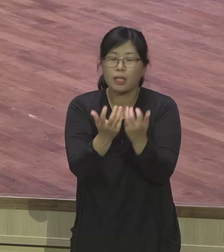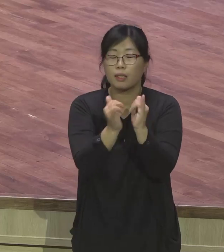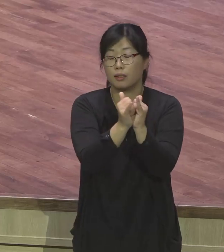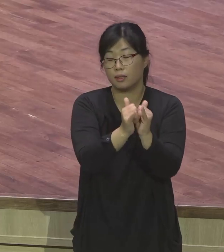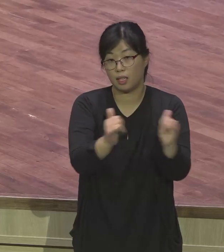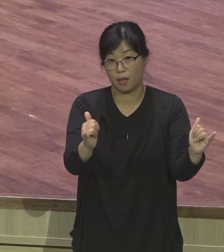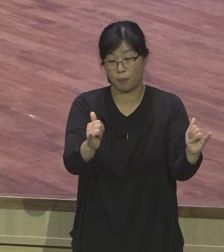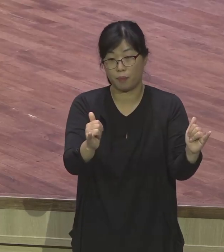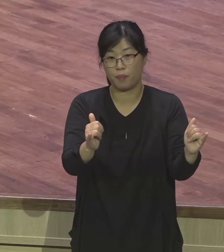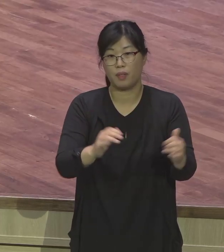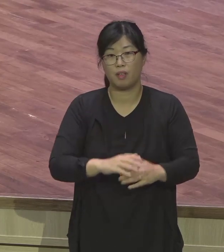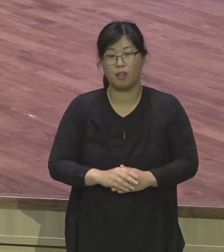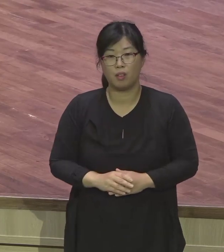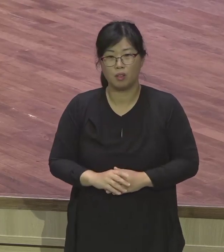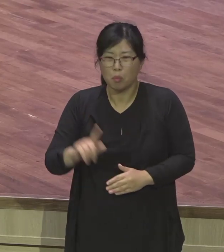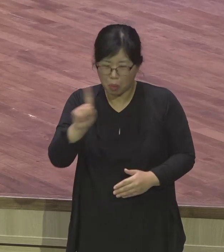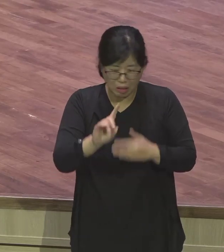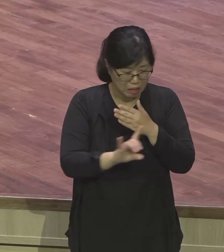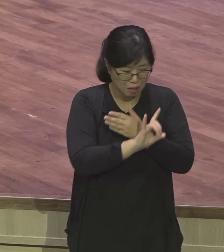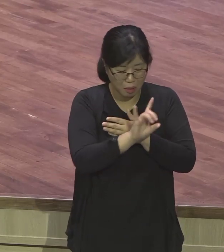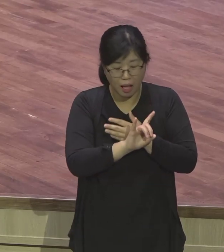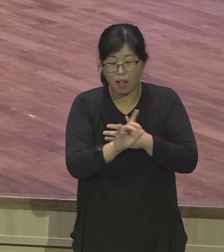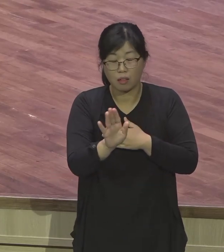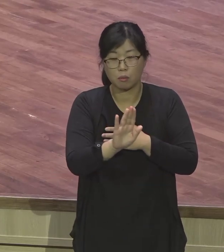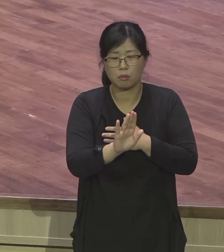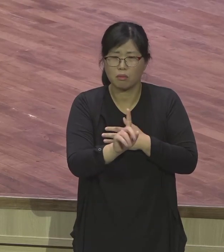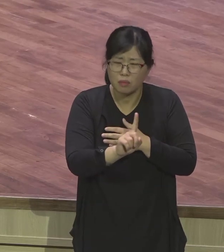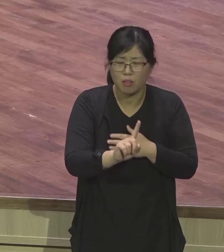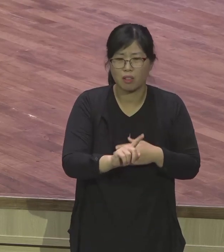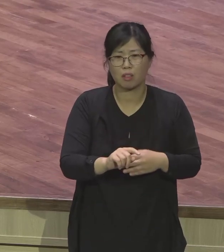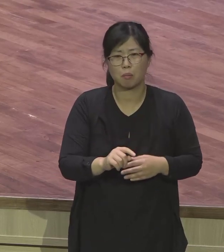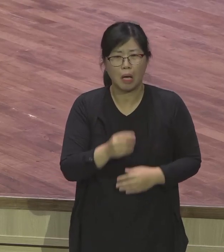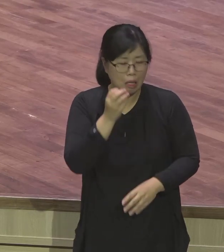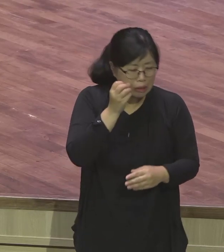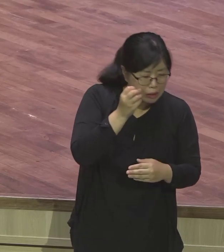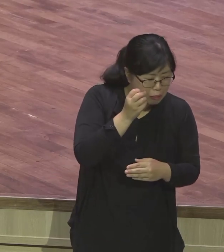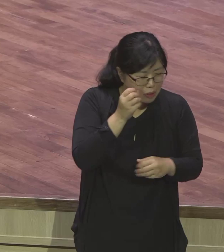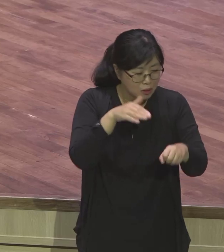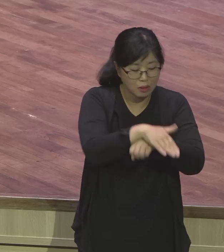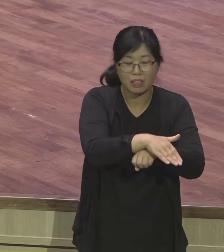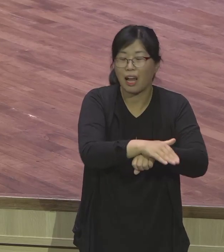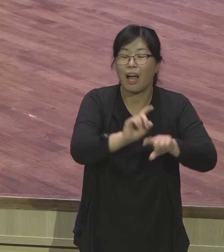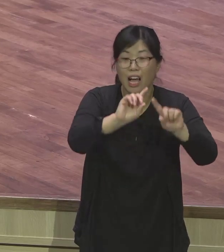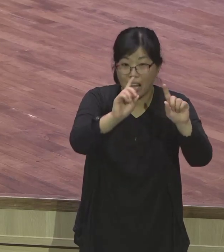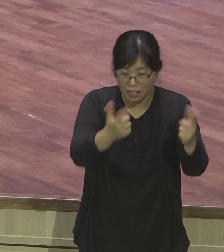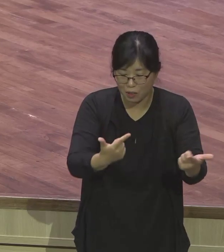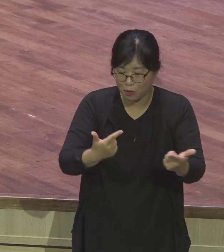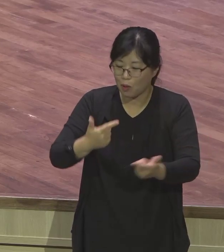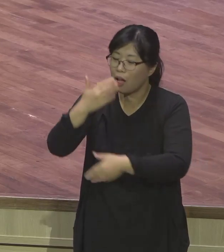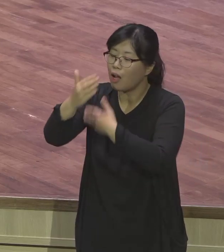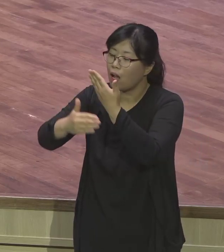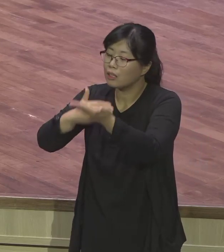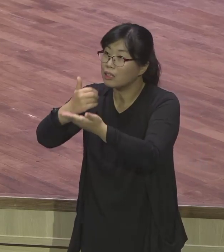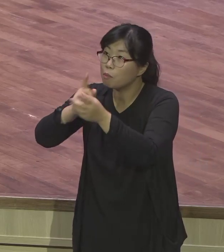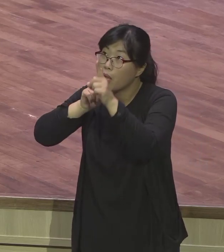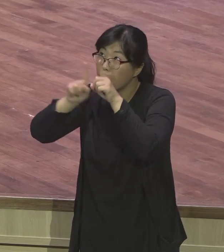속에서 정말로 큰 응답받고 말씀으로 힘을 얻은 사람 하나님 앞에 기도하면서 응답받은 사람